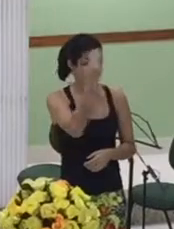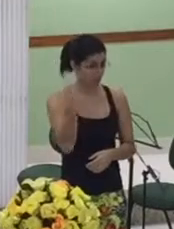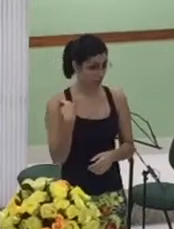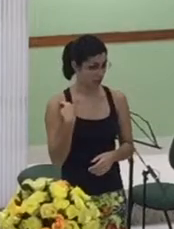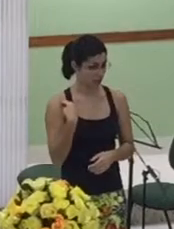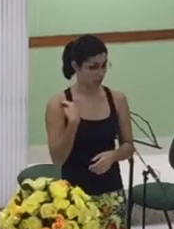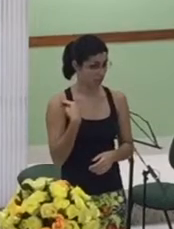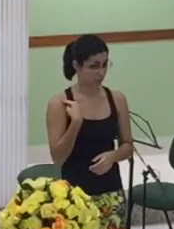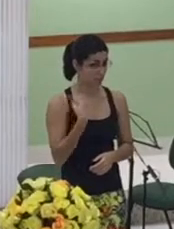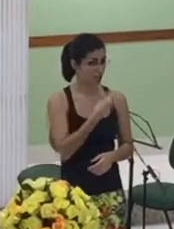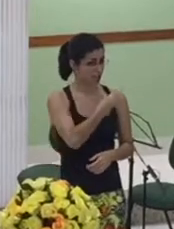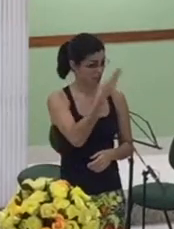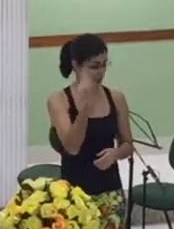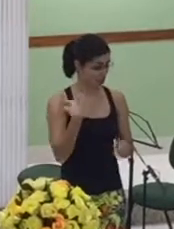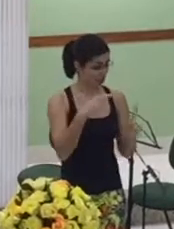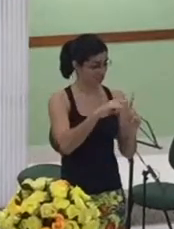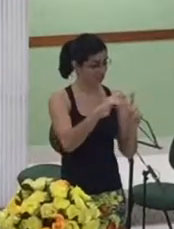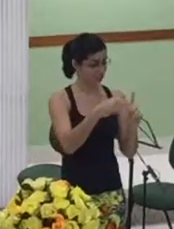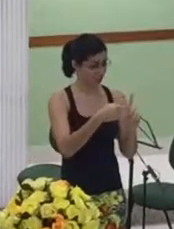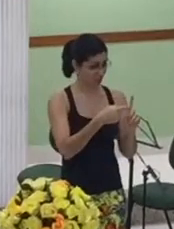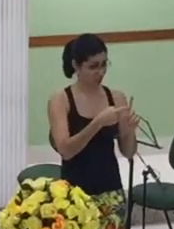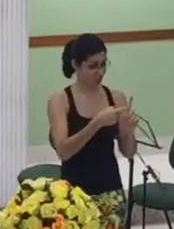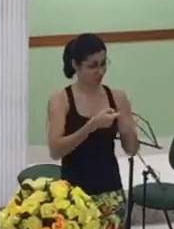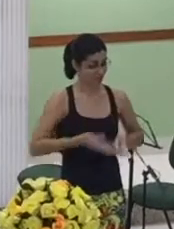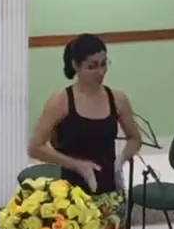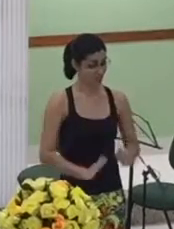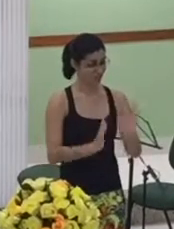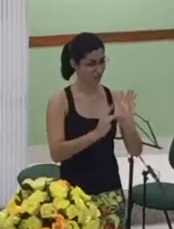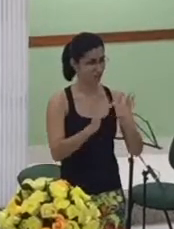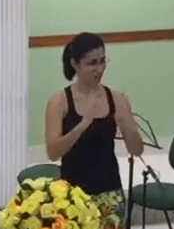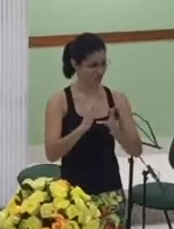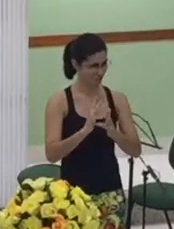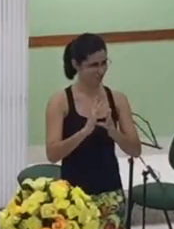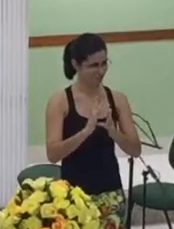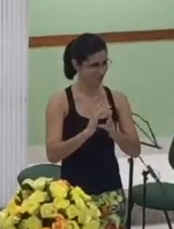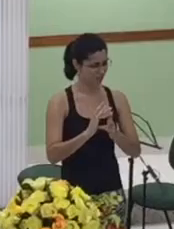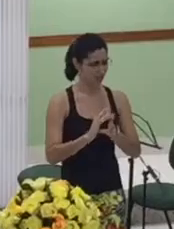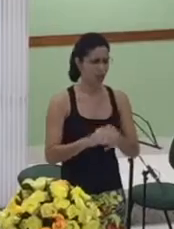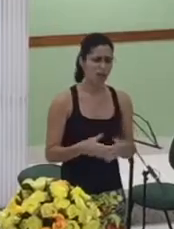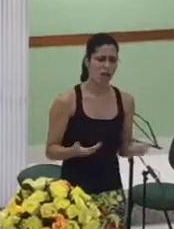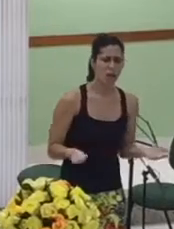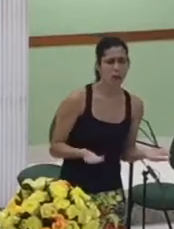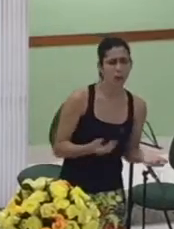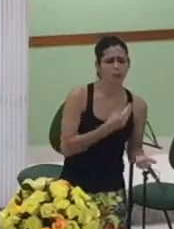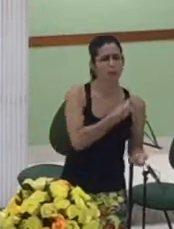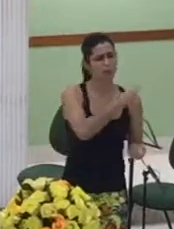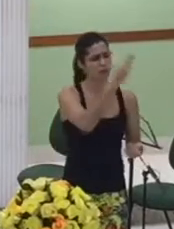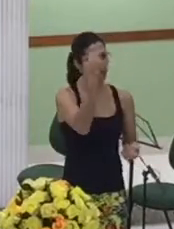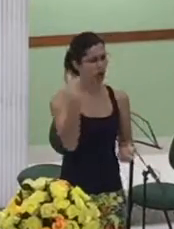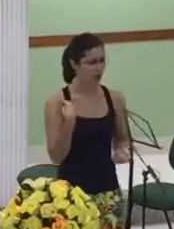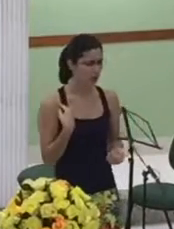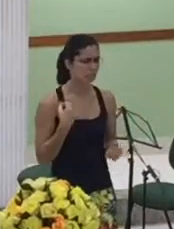Maria poderia falar muito sobre Maria sobre a sua sabedoria